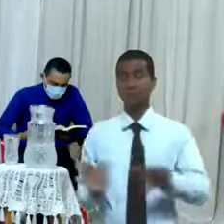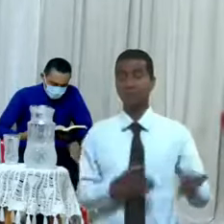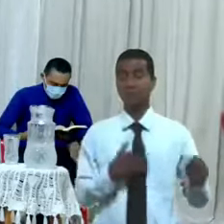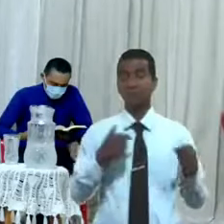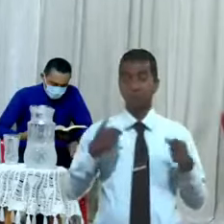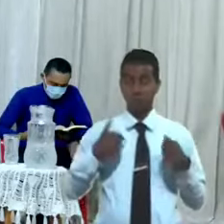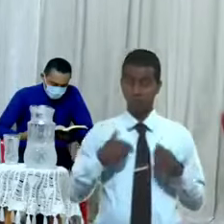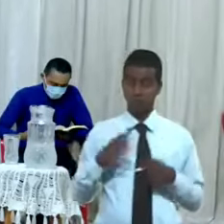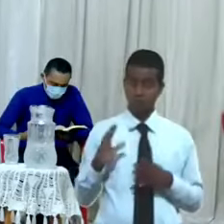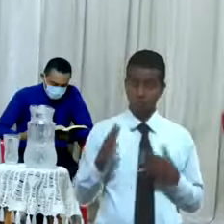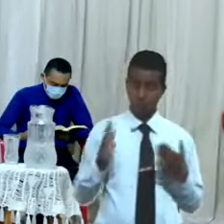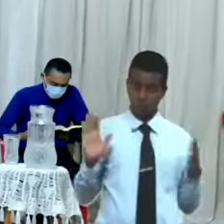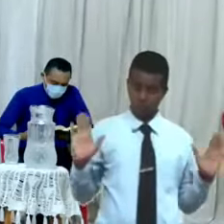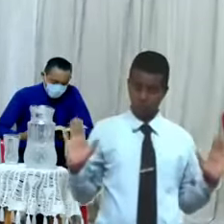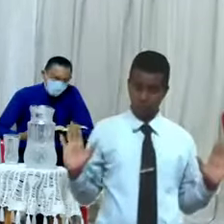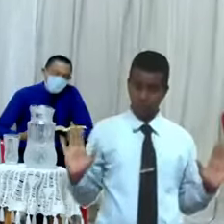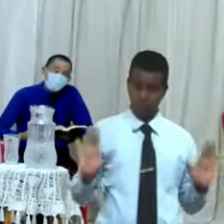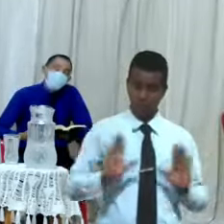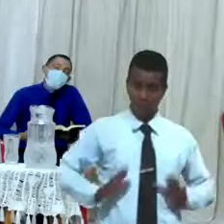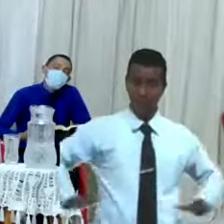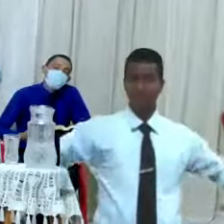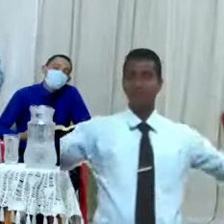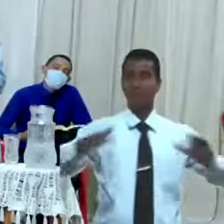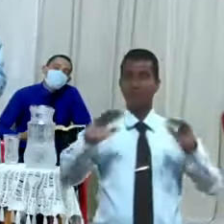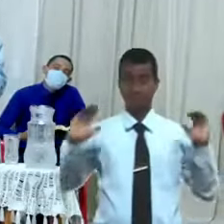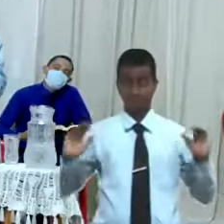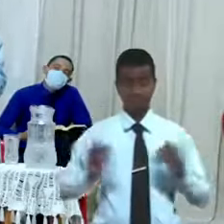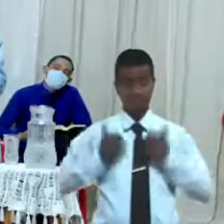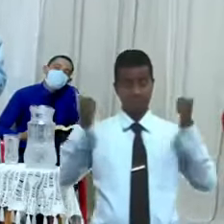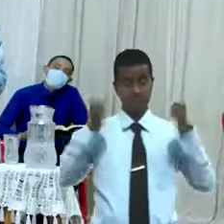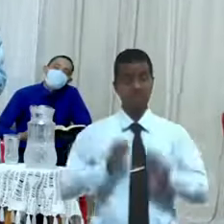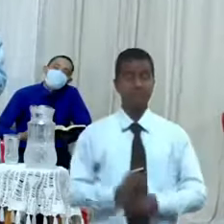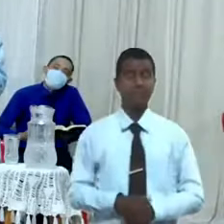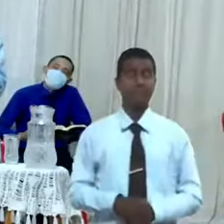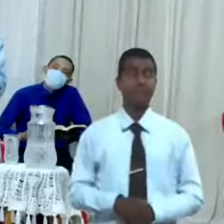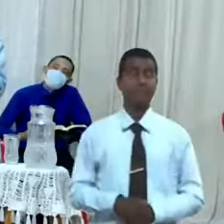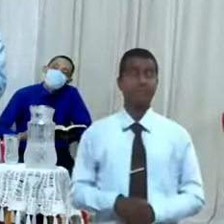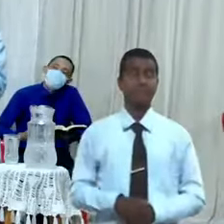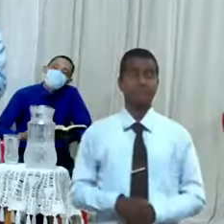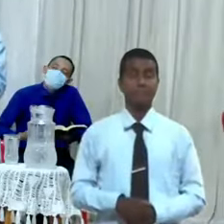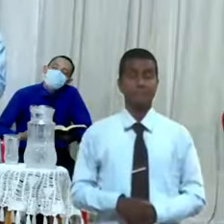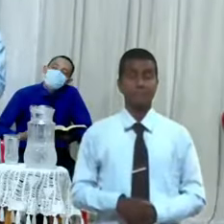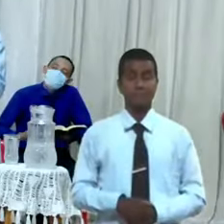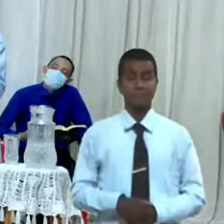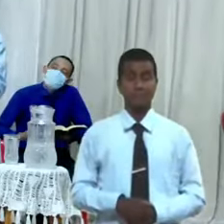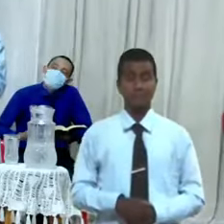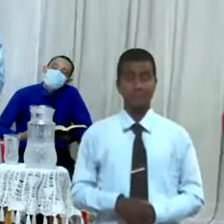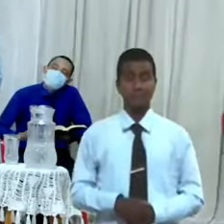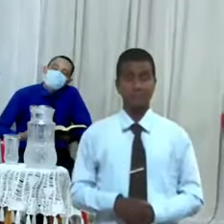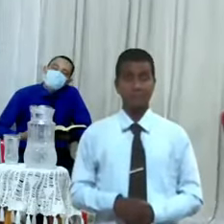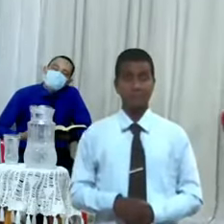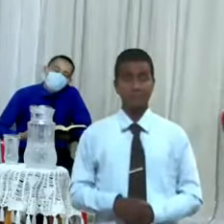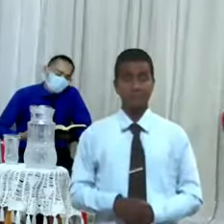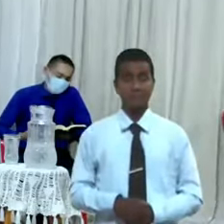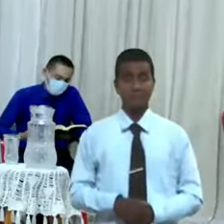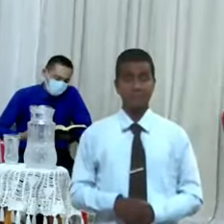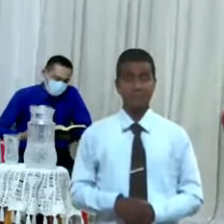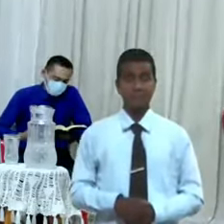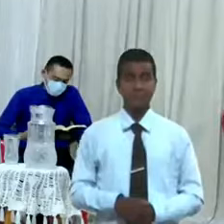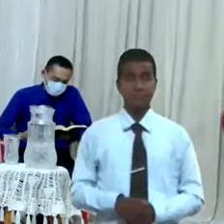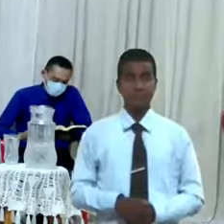su tierra. Amén. Bien, este pasaje es muy hermoso, este versículo